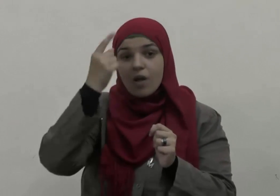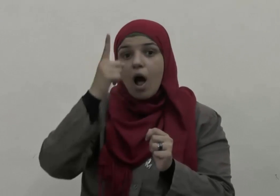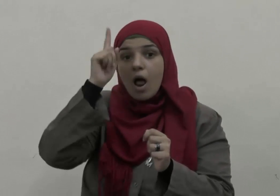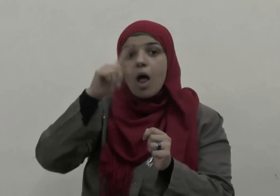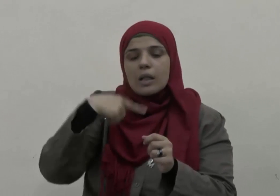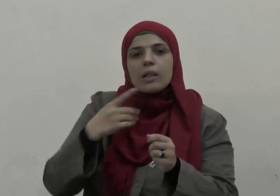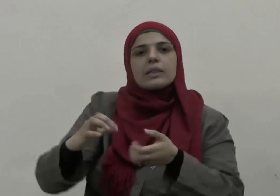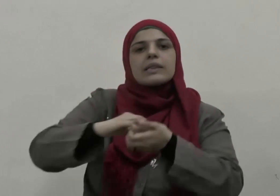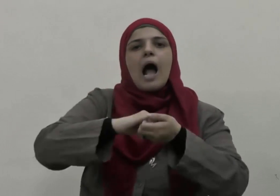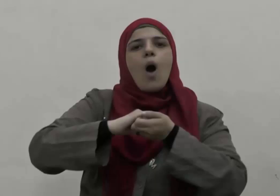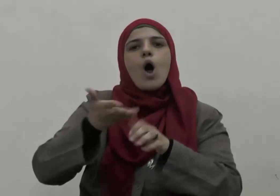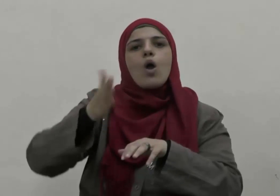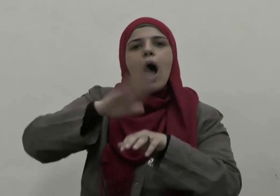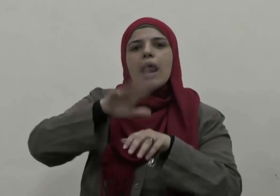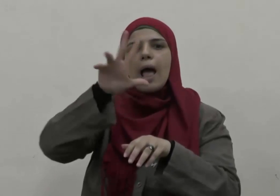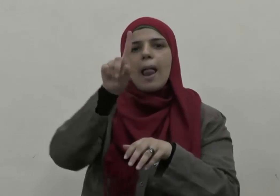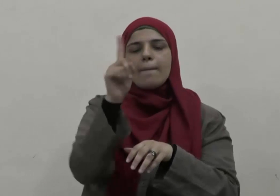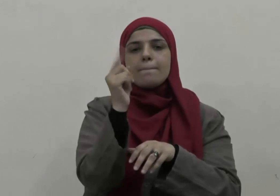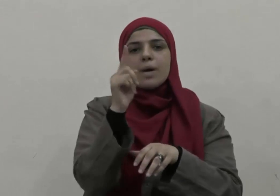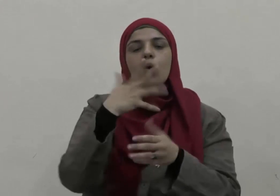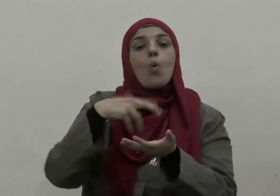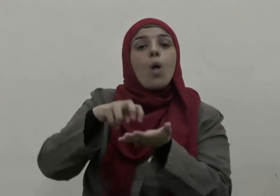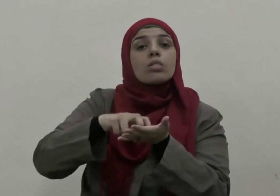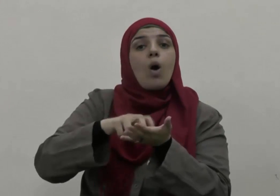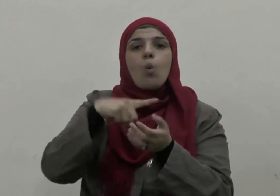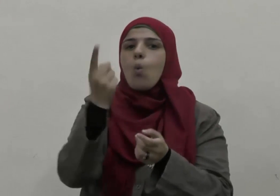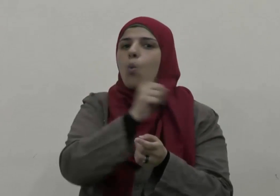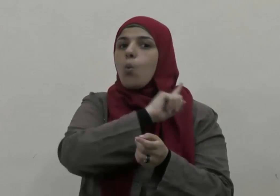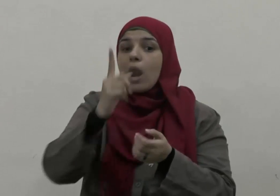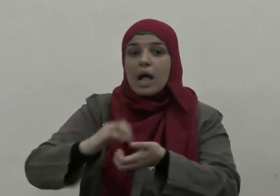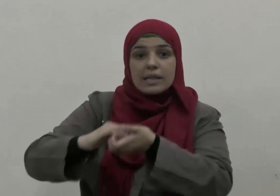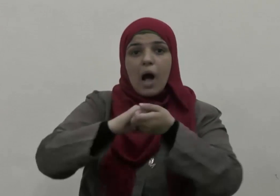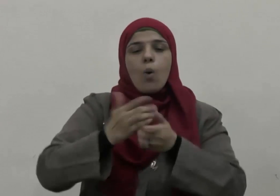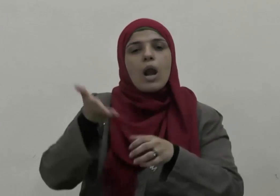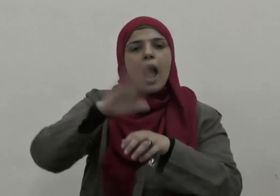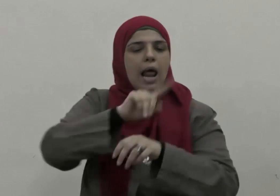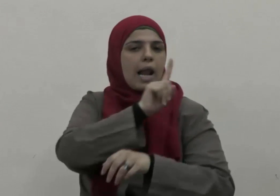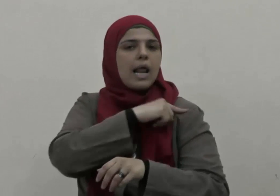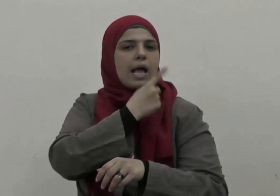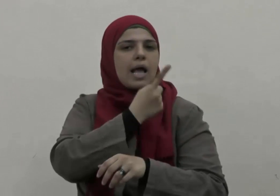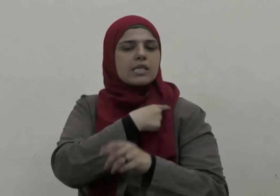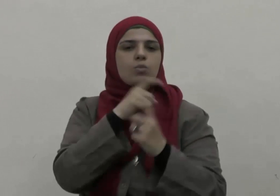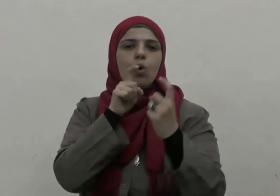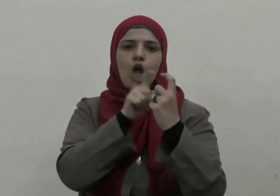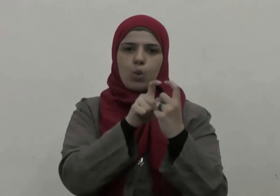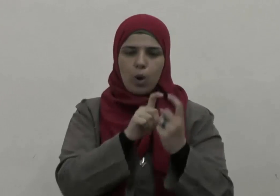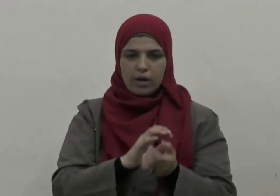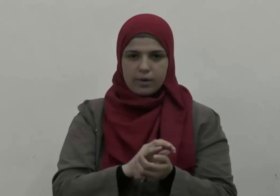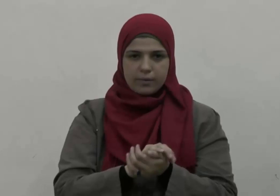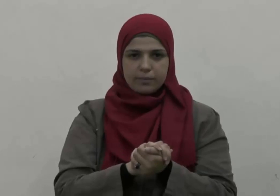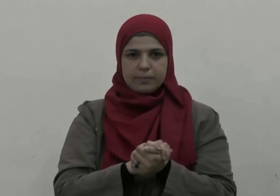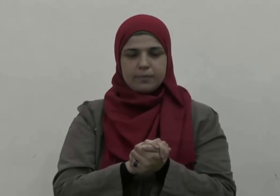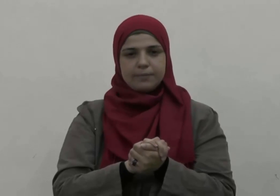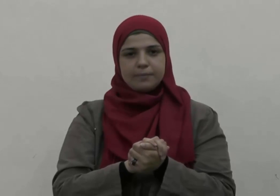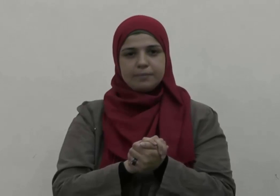وتعاونوا على البر والتقوى ولا تعاونوا على الإفم والعدوان